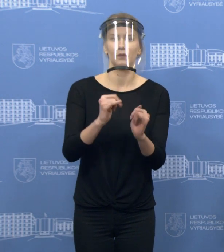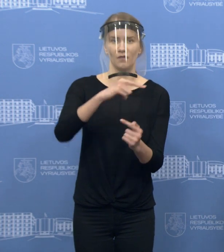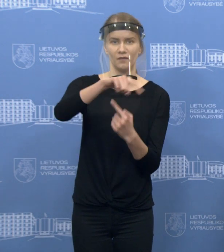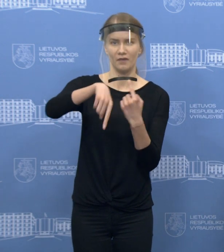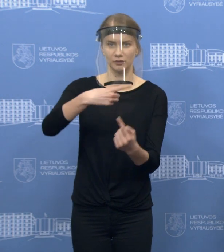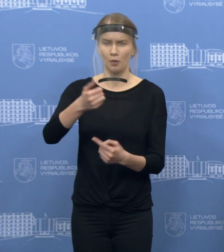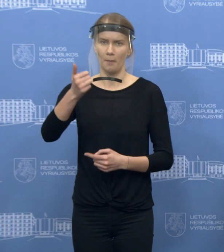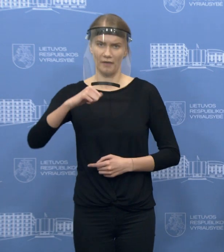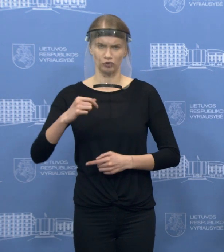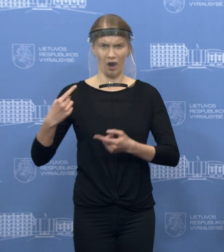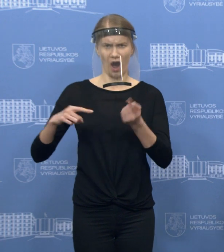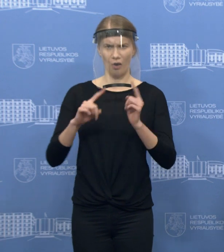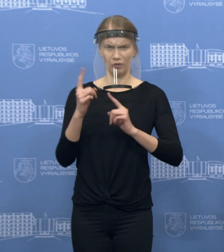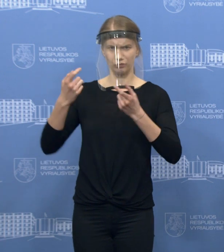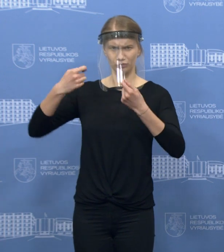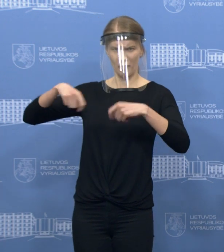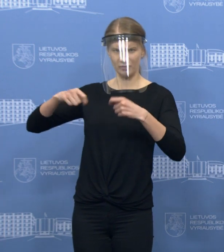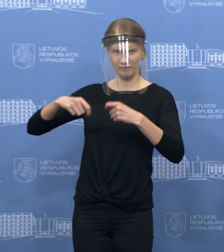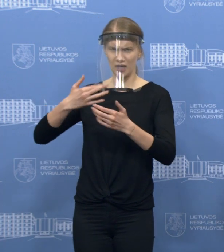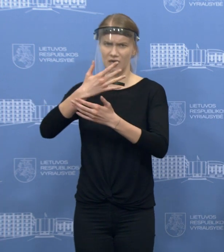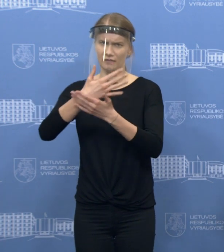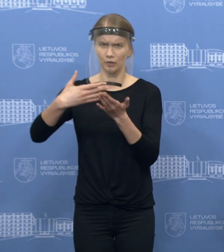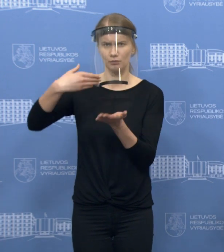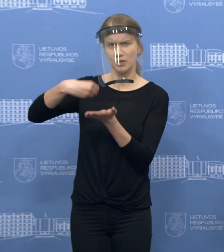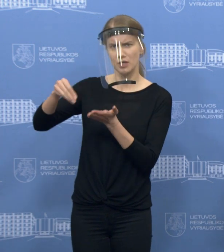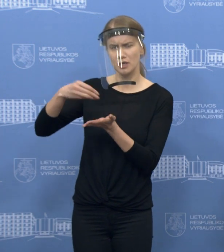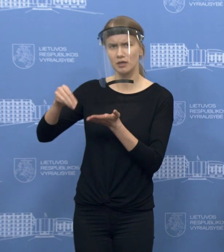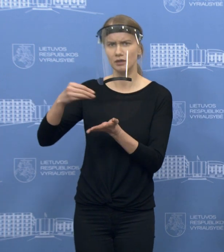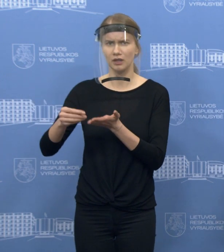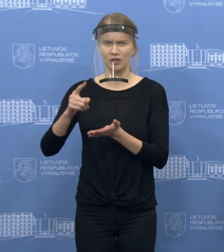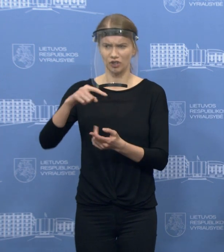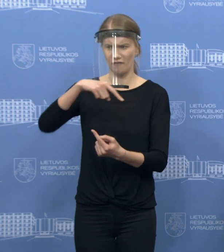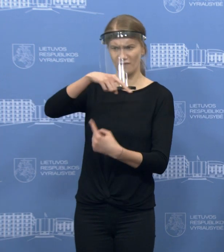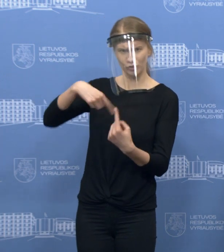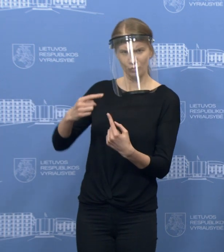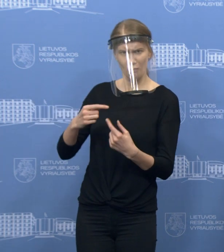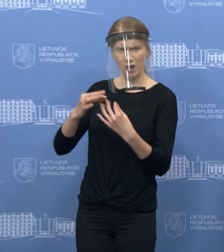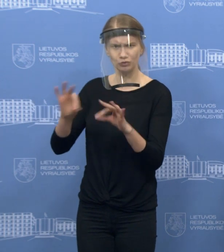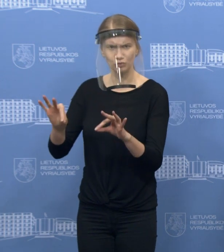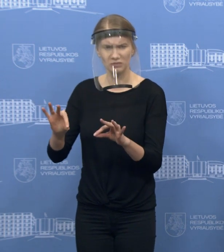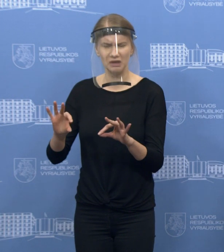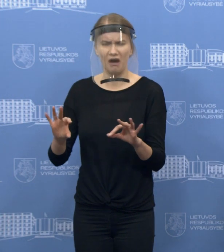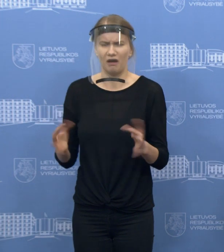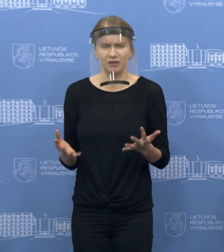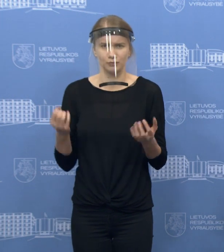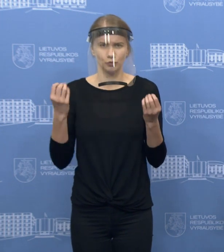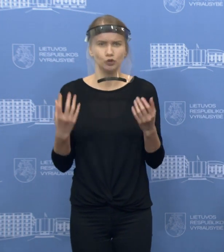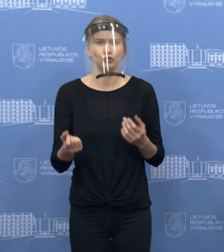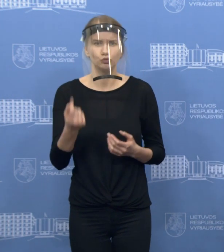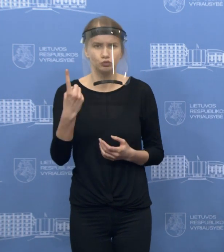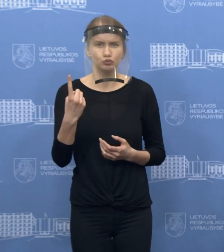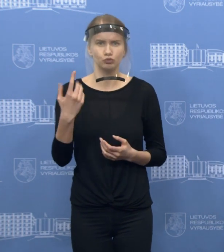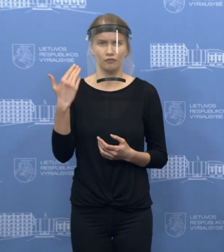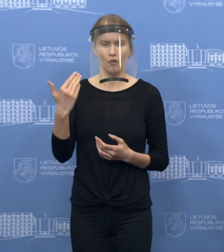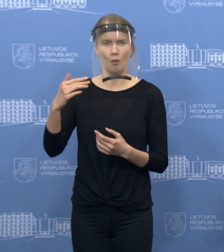sieklų prekyba čia ir yra visas verslo atstovų pasiūlymas? Ar yra kažkoks tų pasiūlymų